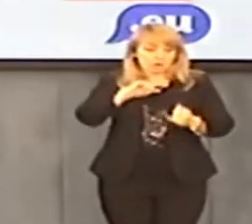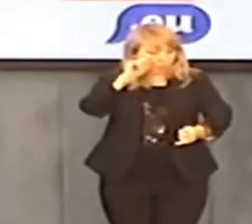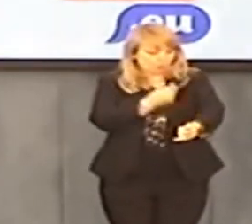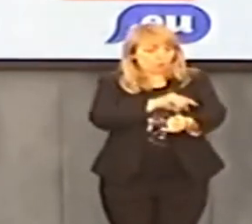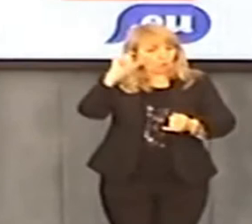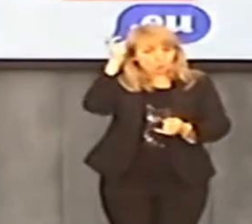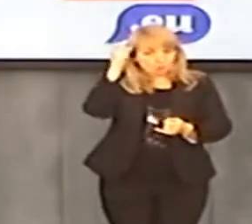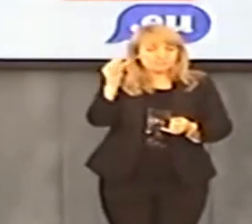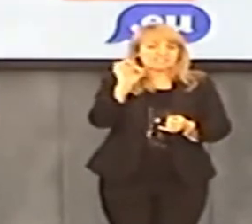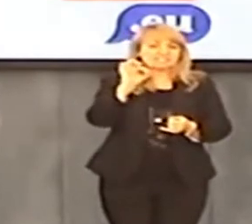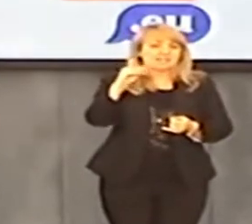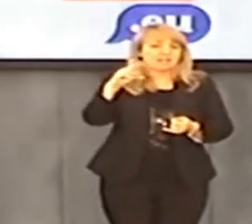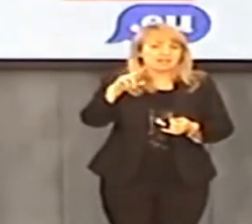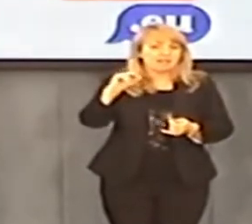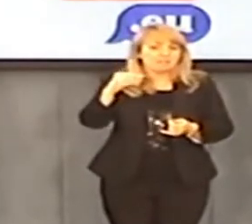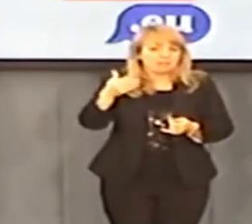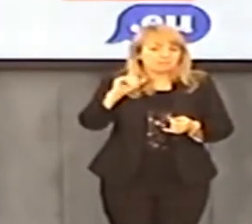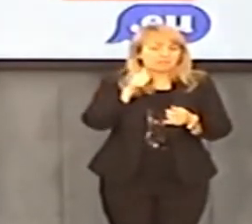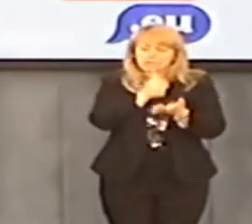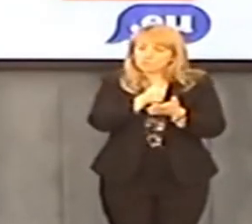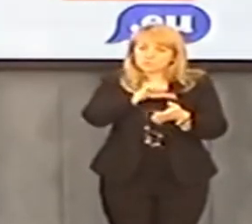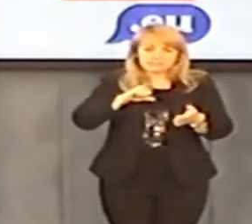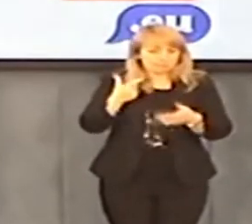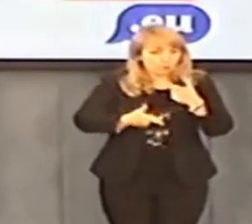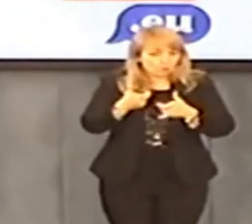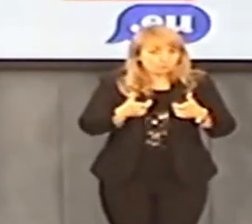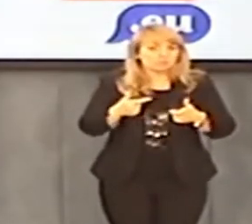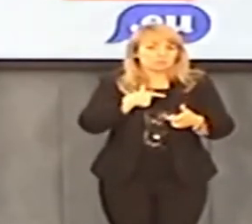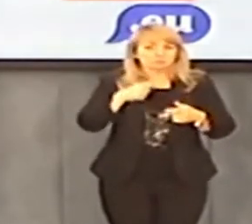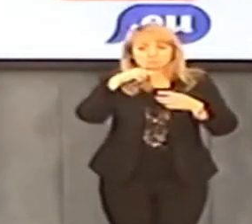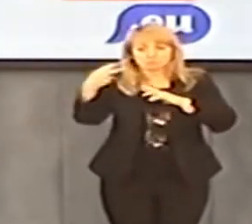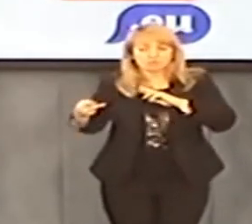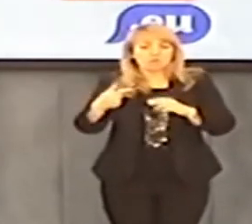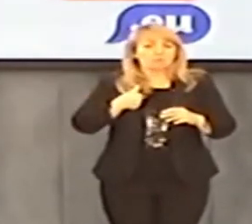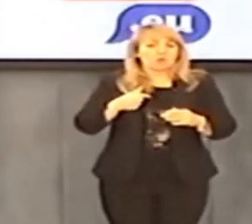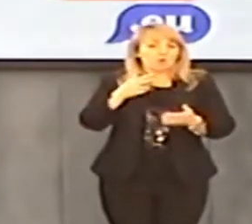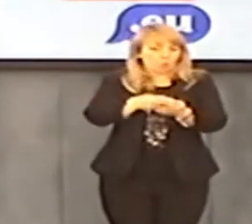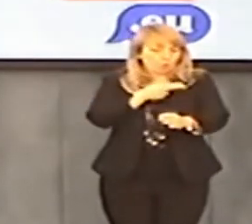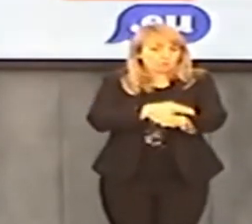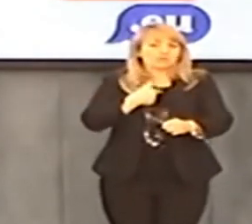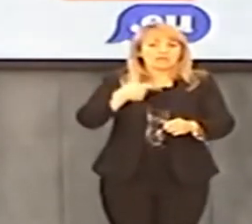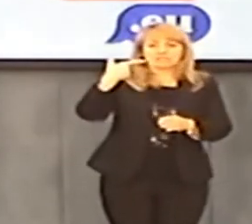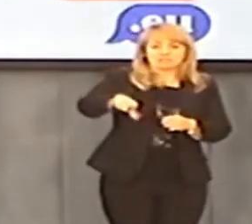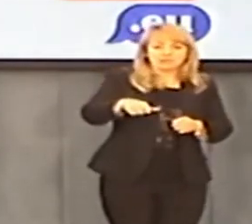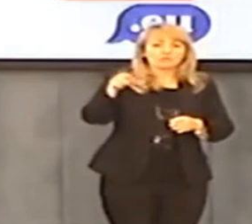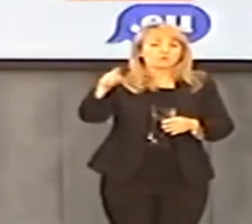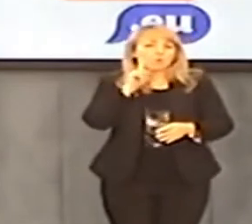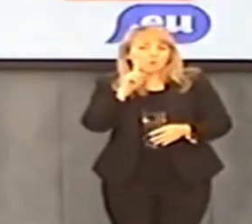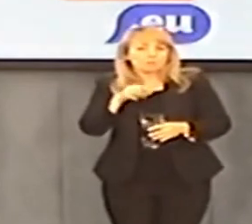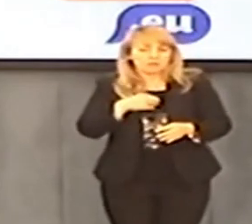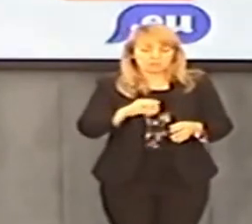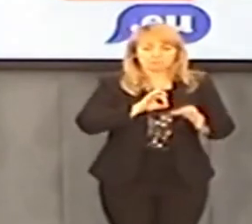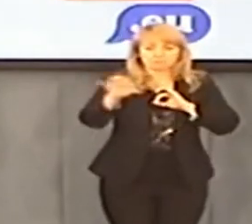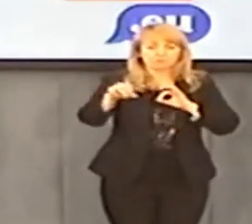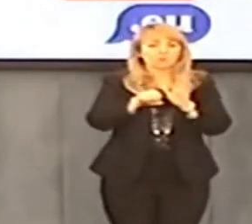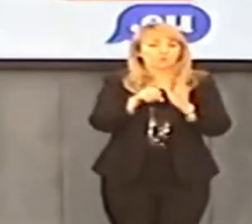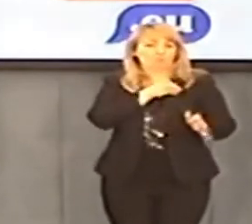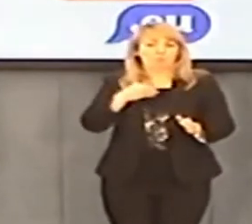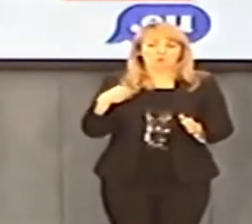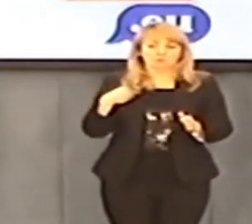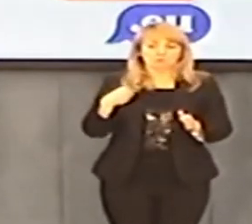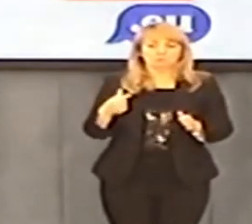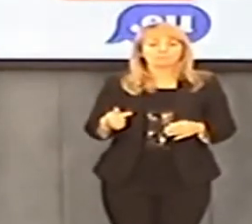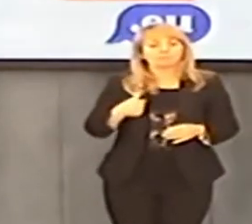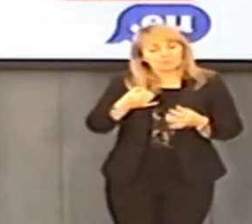Seremet nie ma odwagi doprowadzić tej sprawy do końca, to niech przekaże ten urząd. Chętnie się podejmę, za dwa tygodnie tego drania przywiozę w